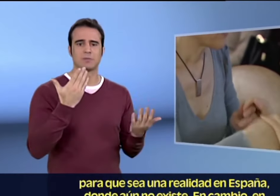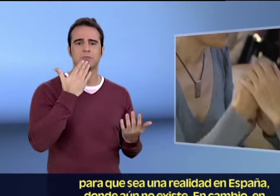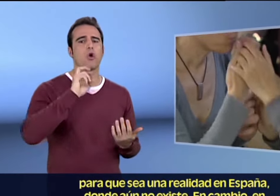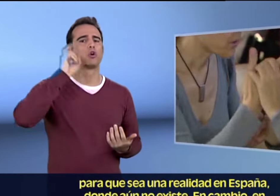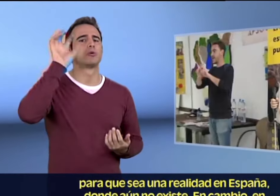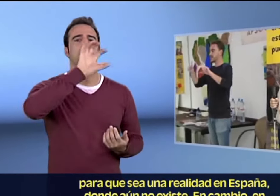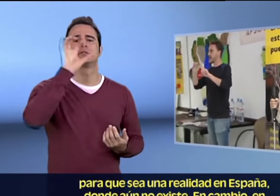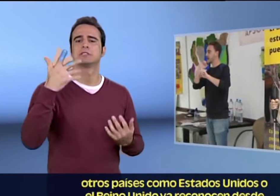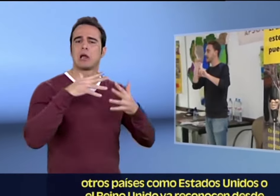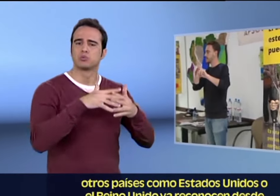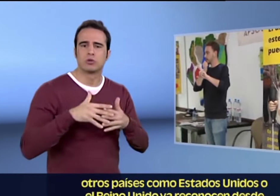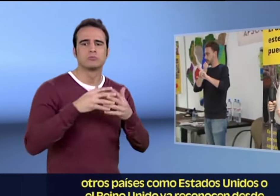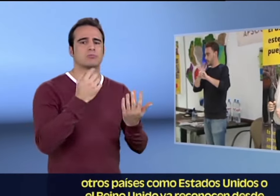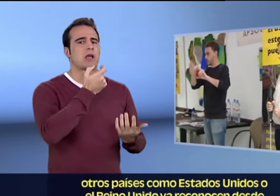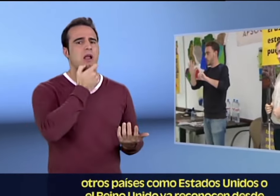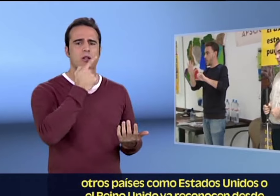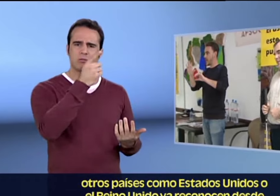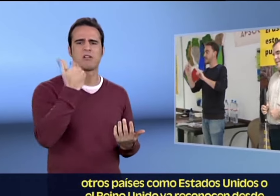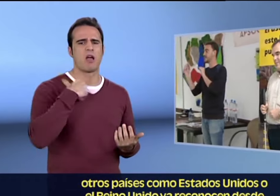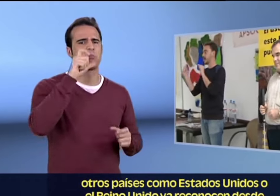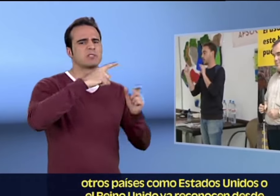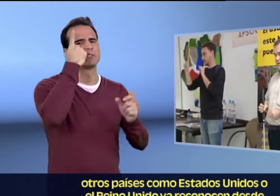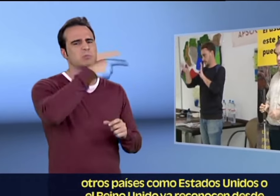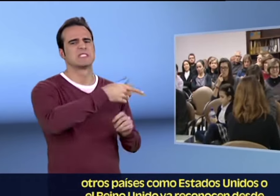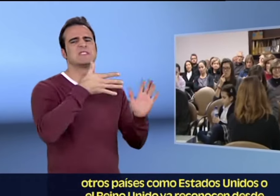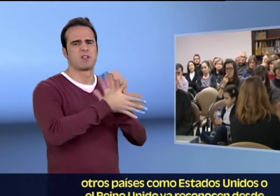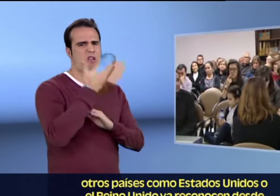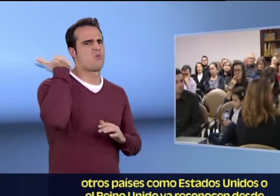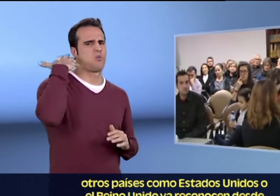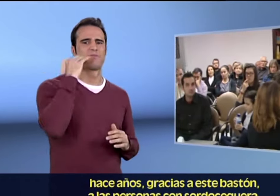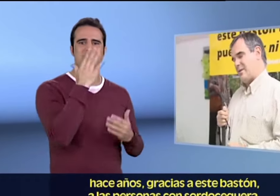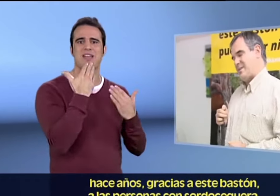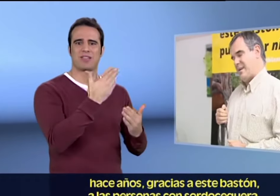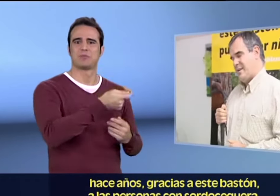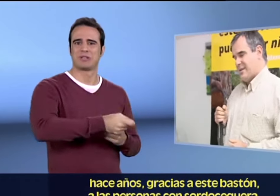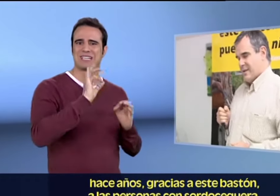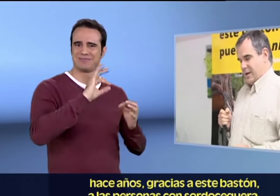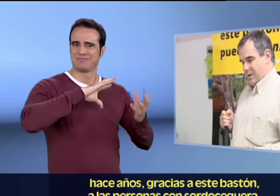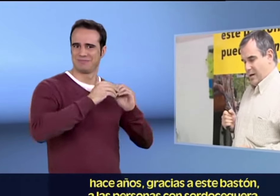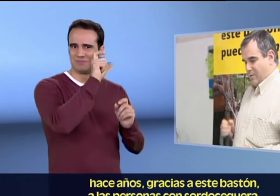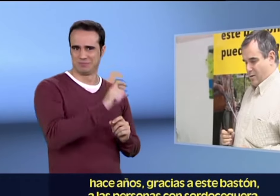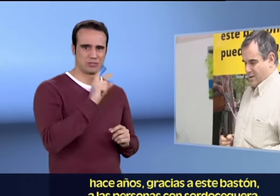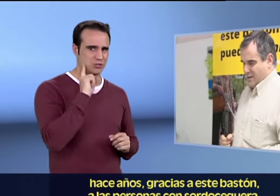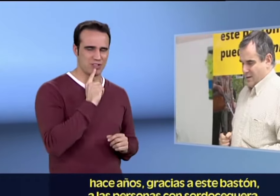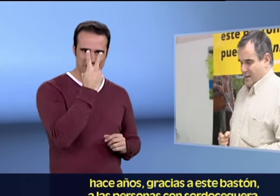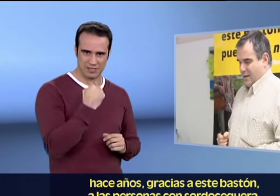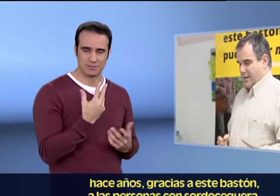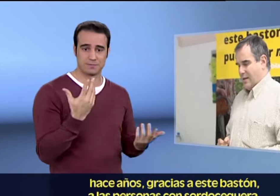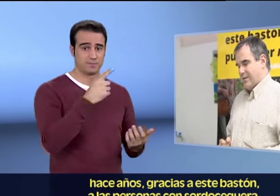En cambio, en otros países como Estados Unidos o el Reino Unido ya reconocen desde hace años, gracias a este bastón, a las personas con